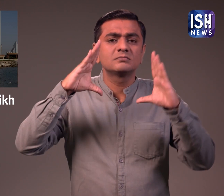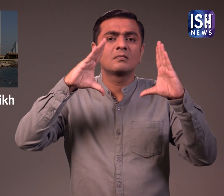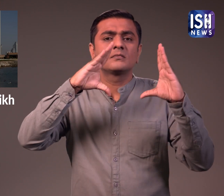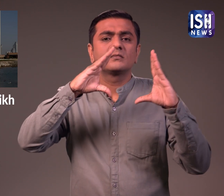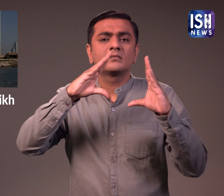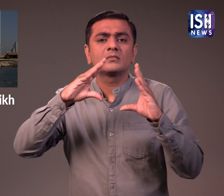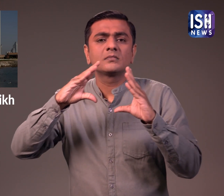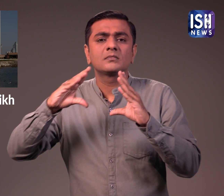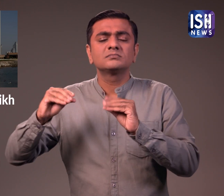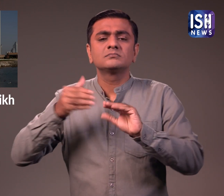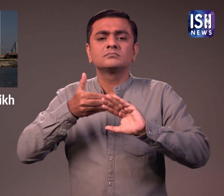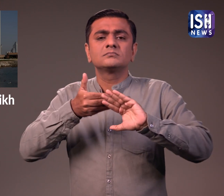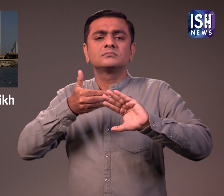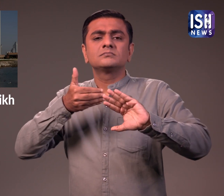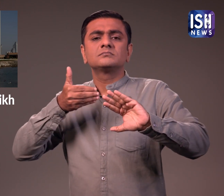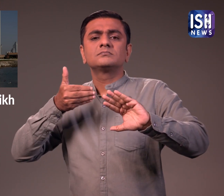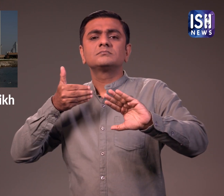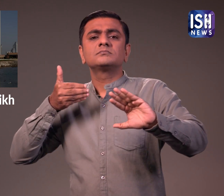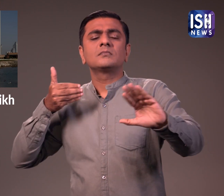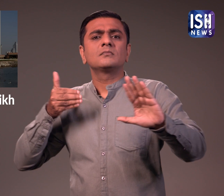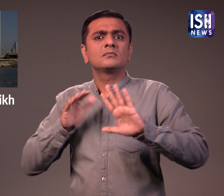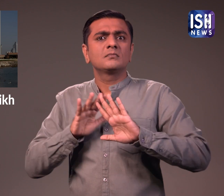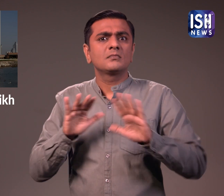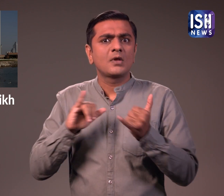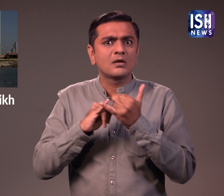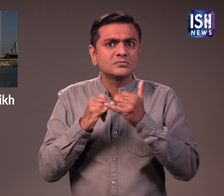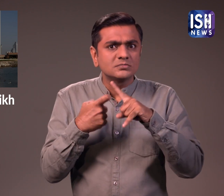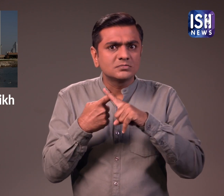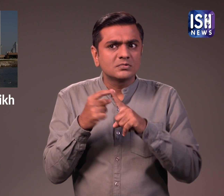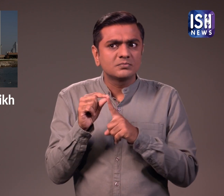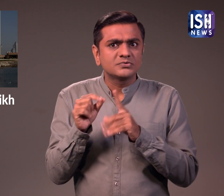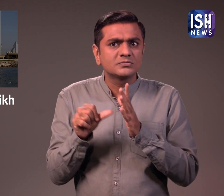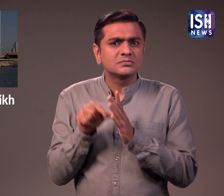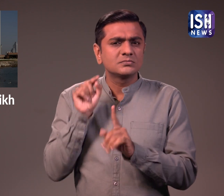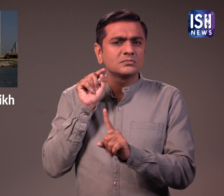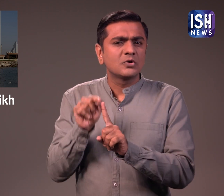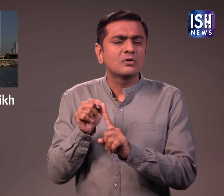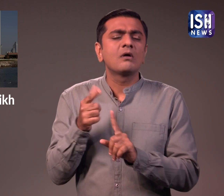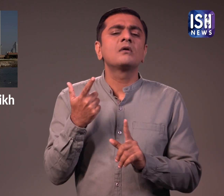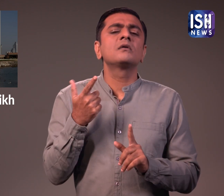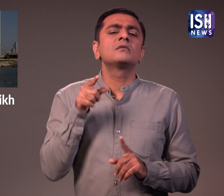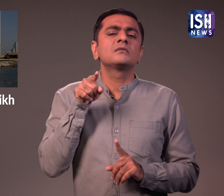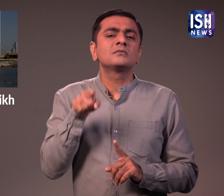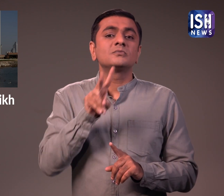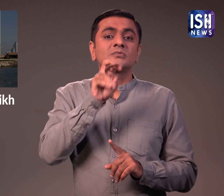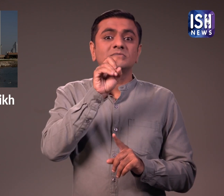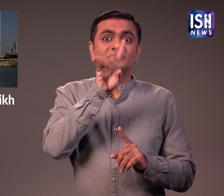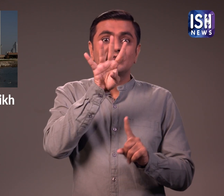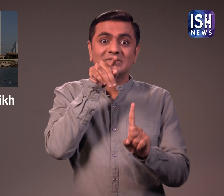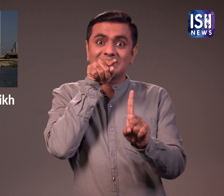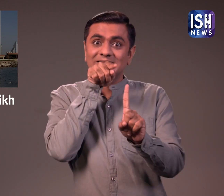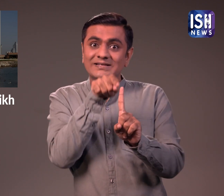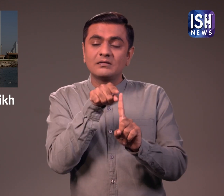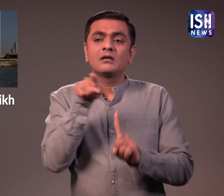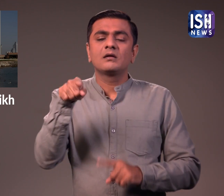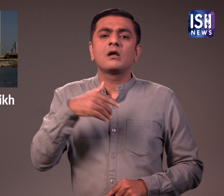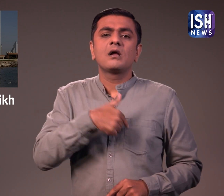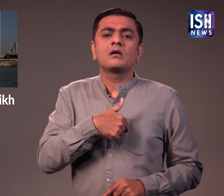उन्हें बहुत कम सार्वजनिक रूप से देखा गया था क्योंकि 2004 में एक बिमारी के कारण